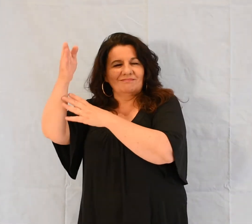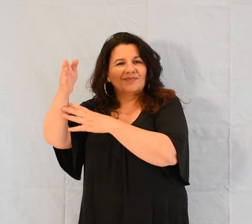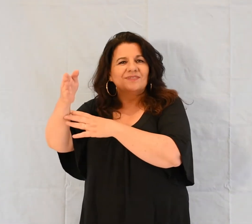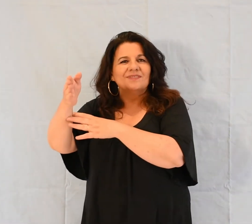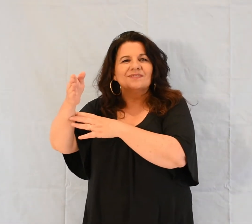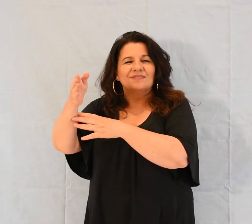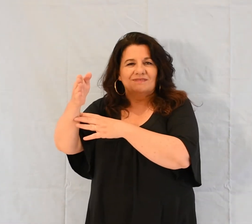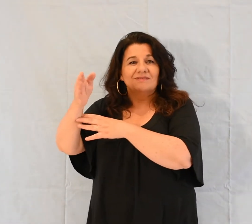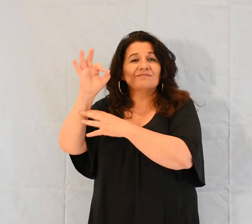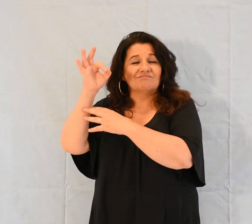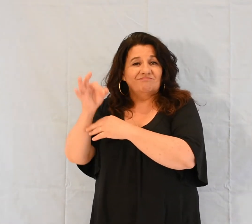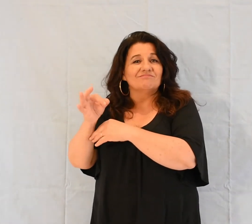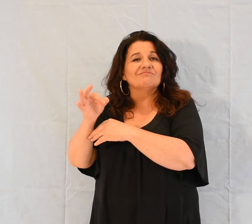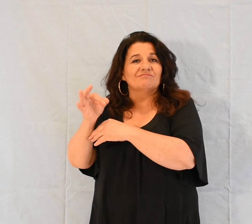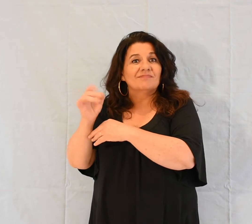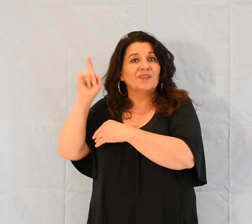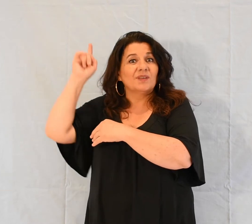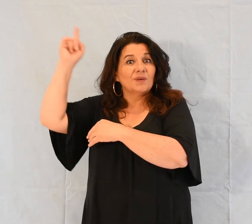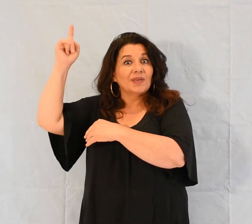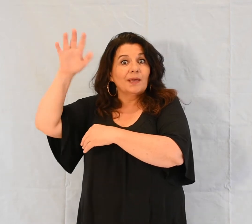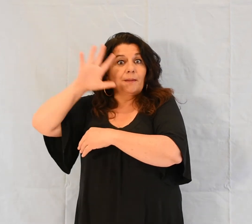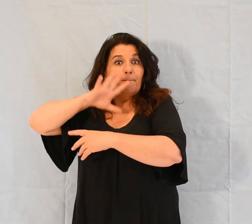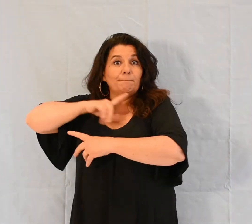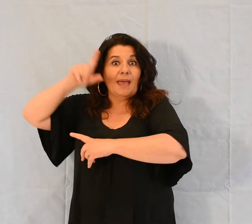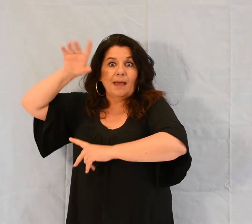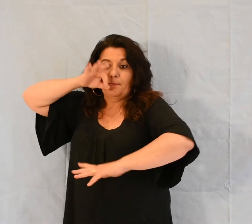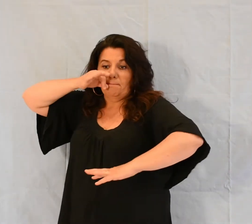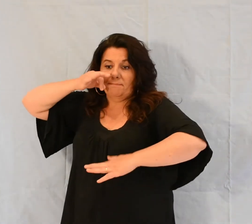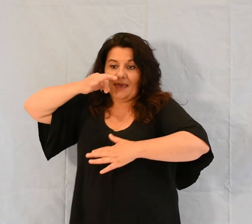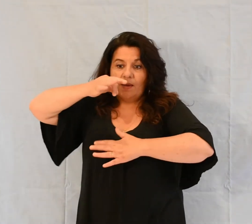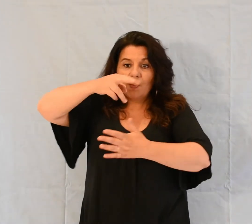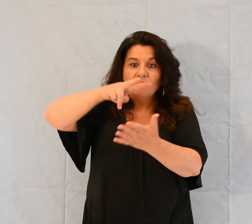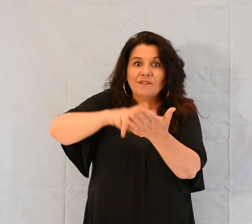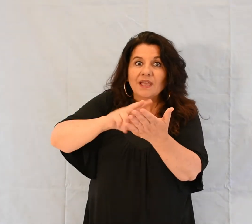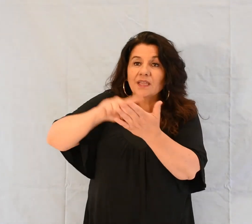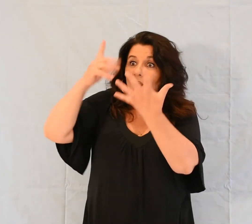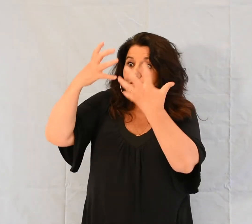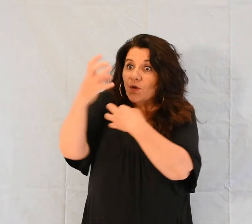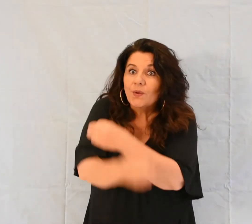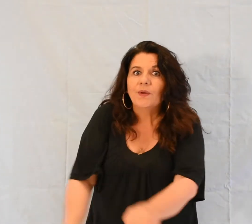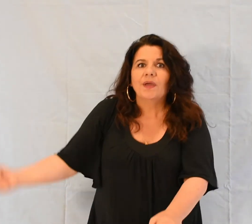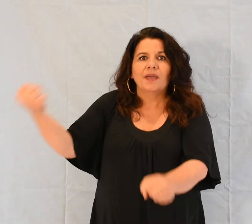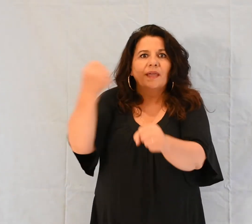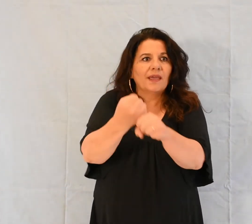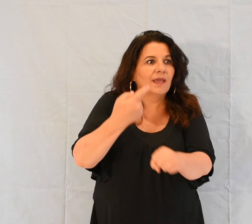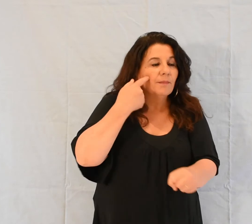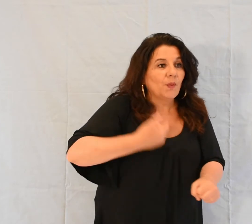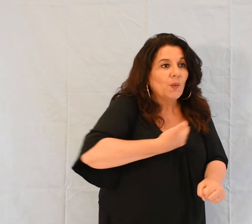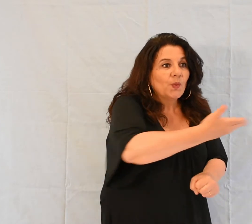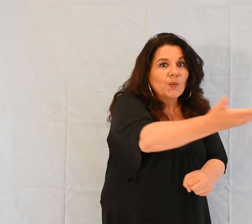Il a voulu nous engendrer par sa parole de vérité pour faire de nous comme les prémices de